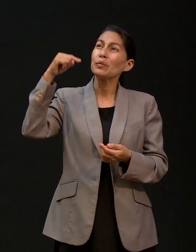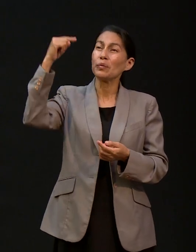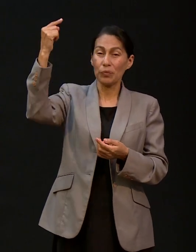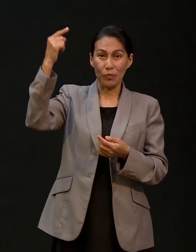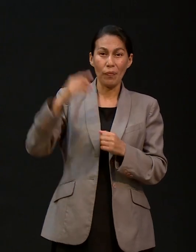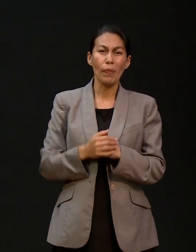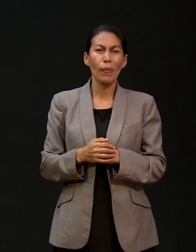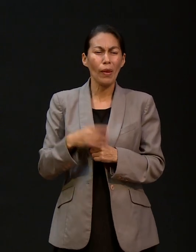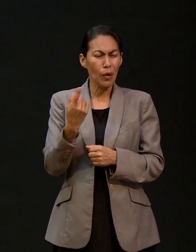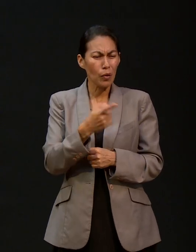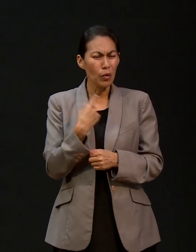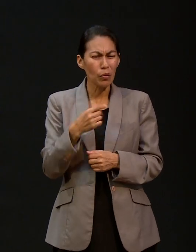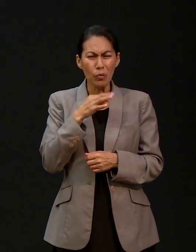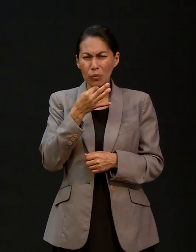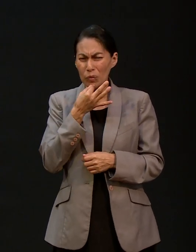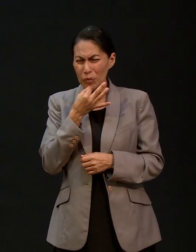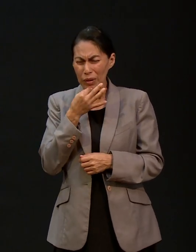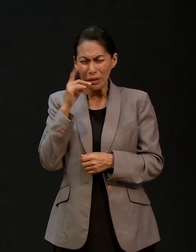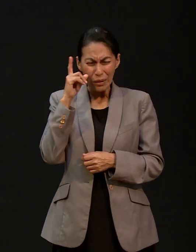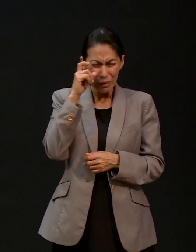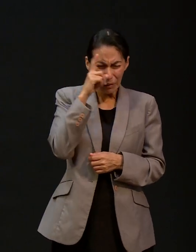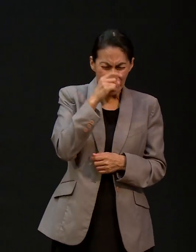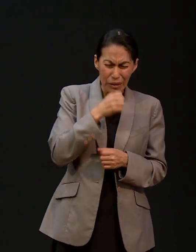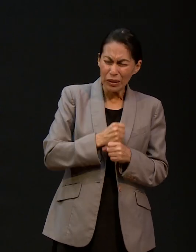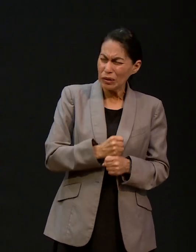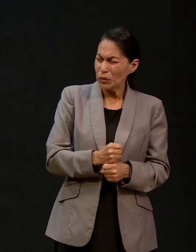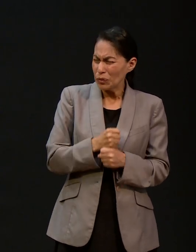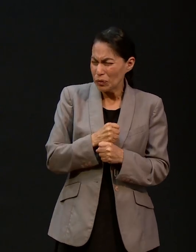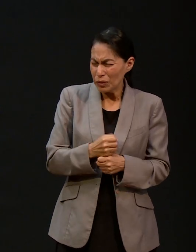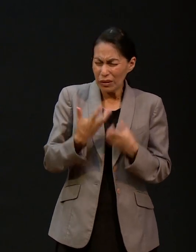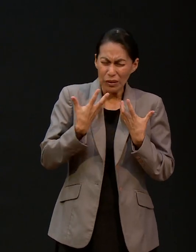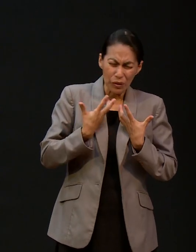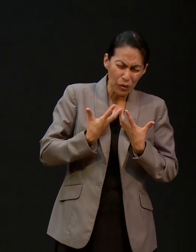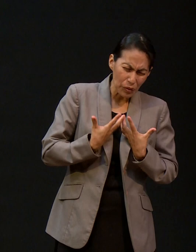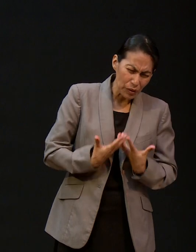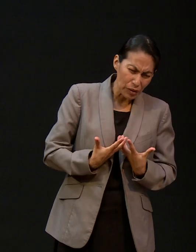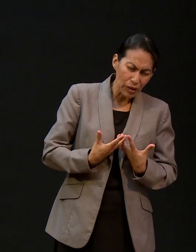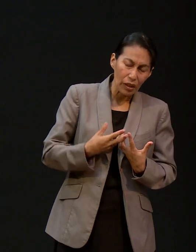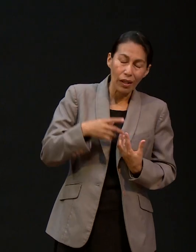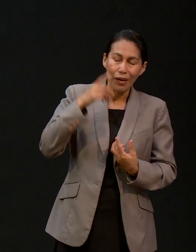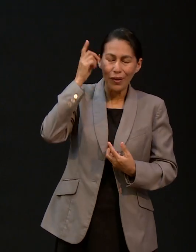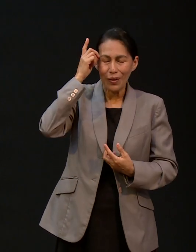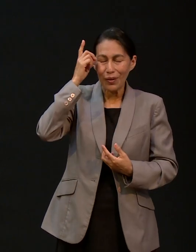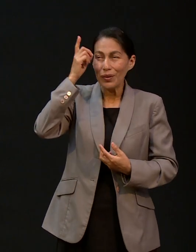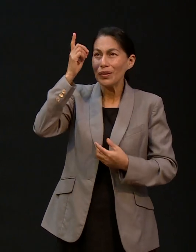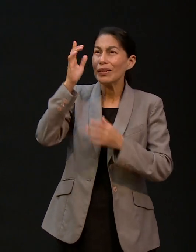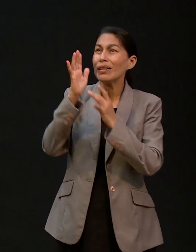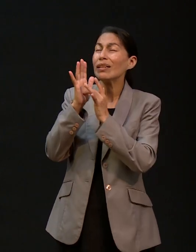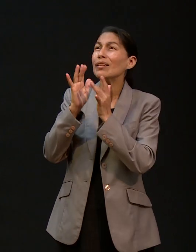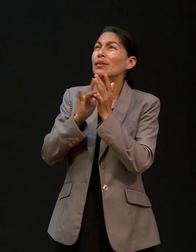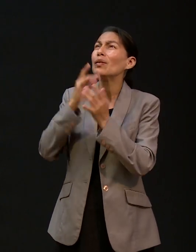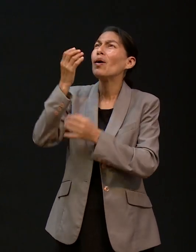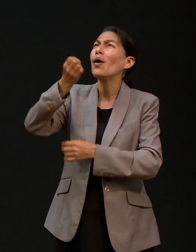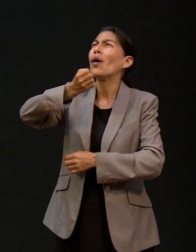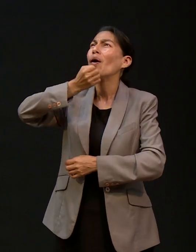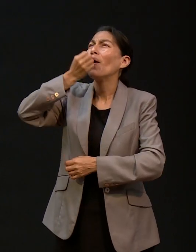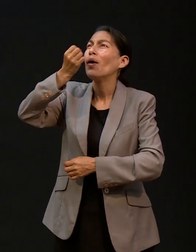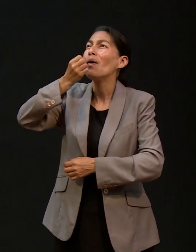fuerza en momentos de necesidad. Y la oración, entonces, conforme va,